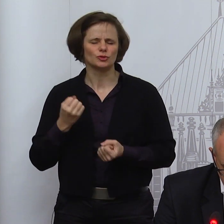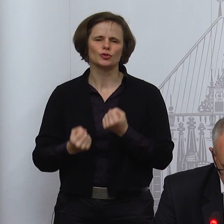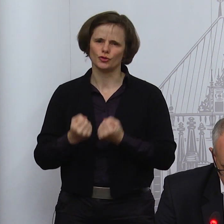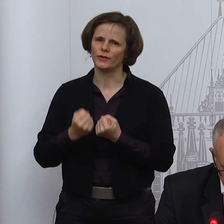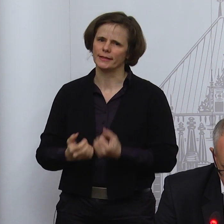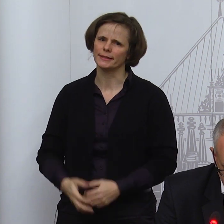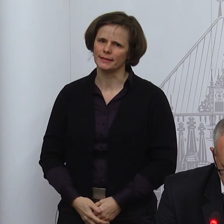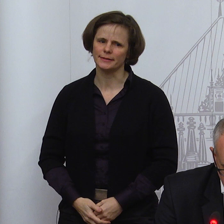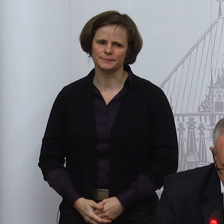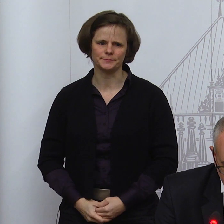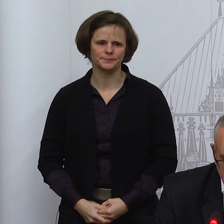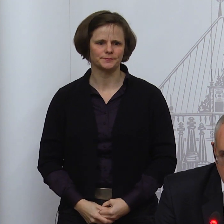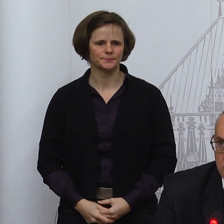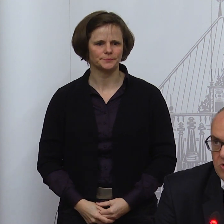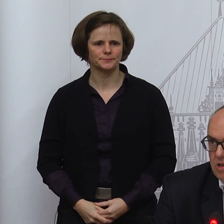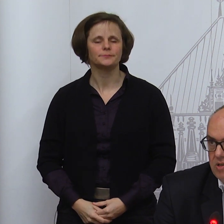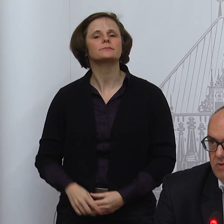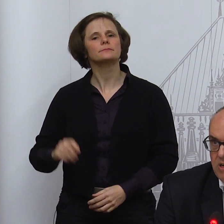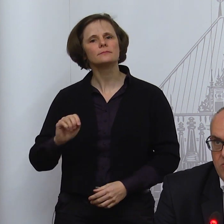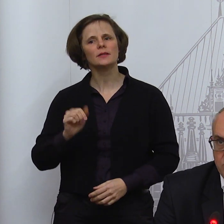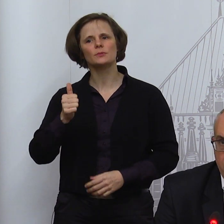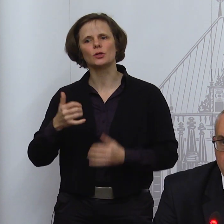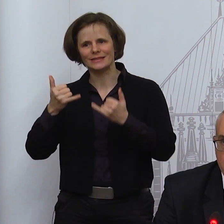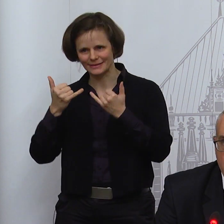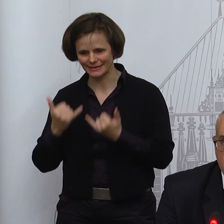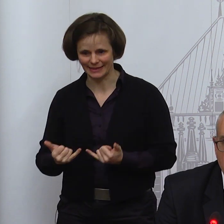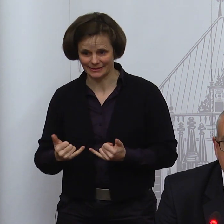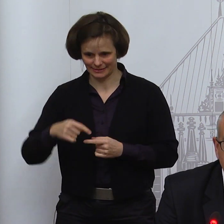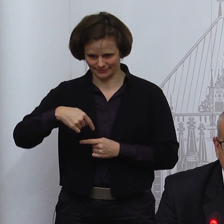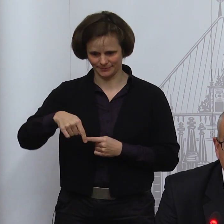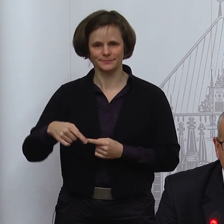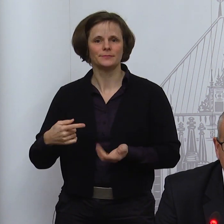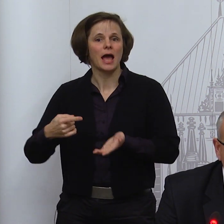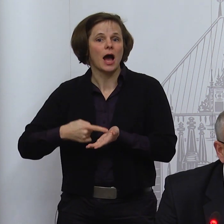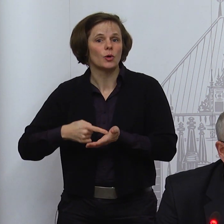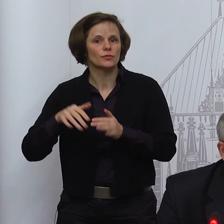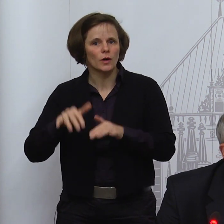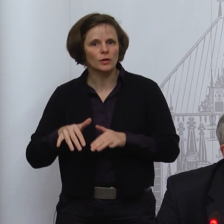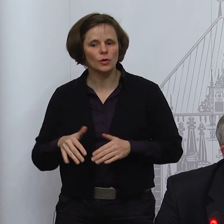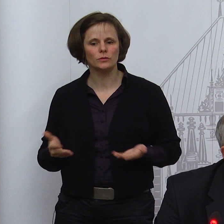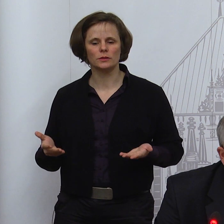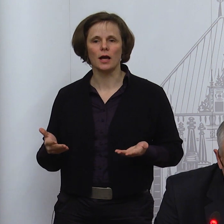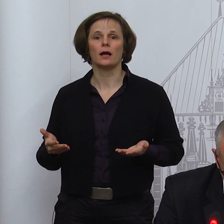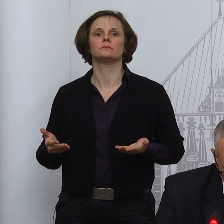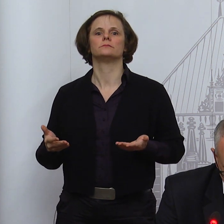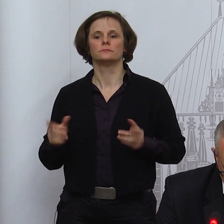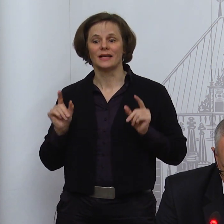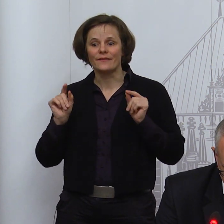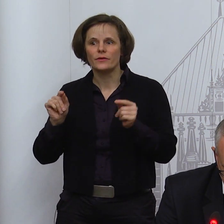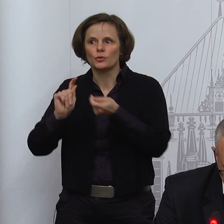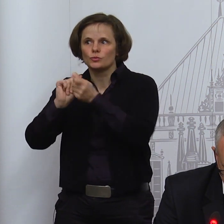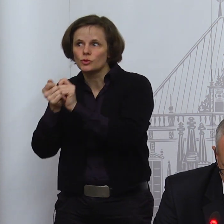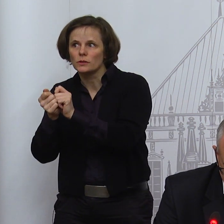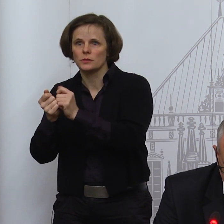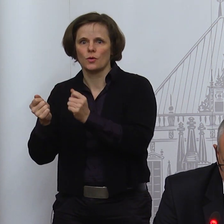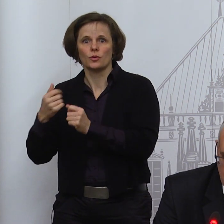extrem schwierig. Insbesondere jetzt vor der Herausforderung auch, die die neue Mutation des Virus mit sich